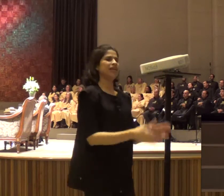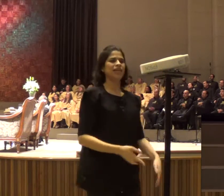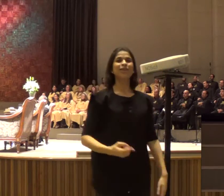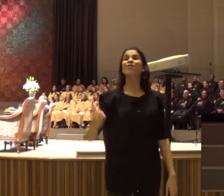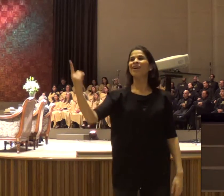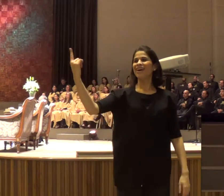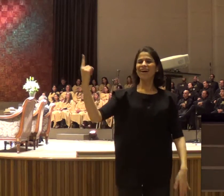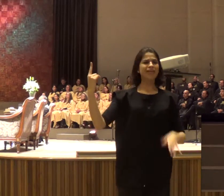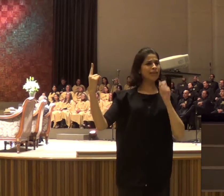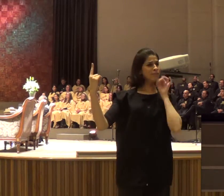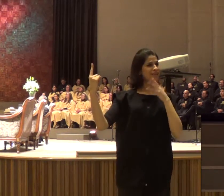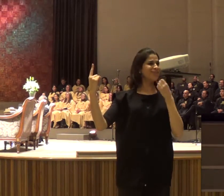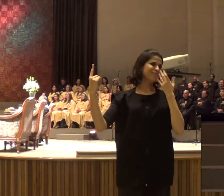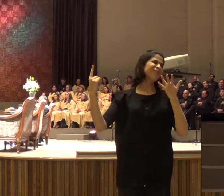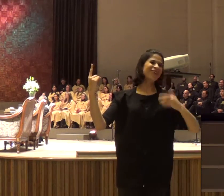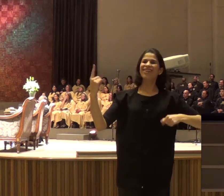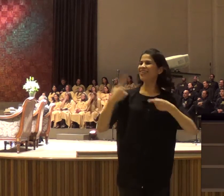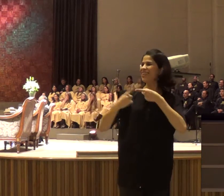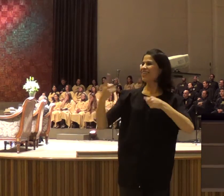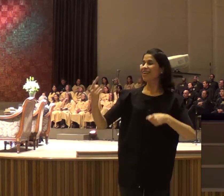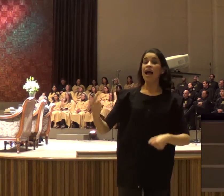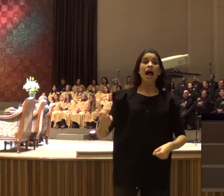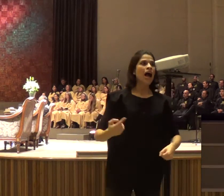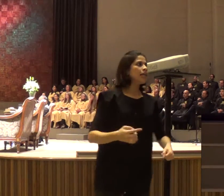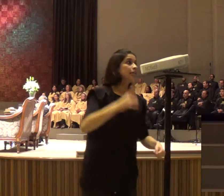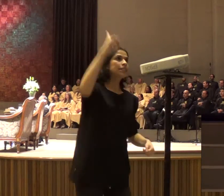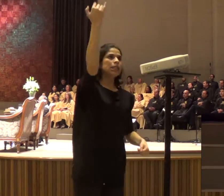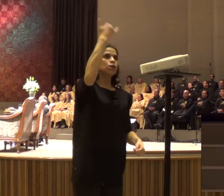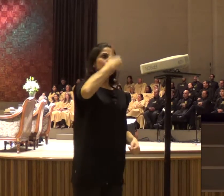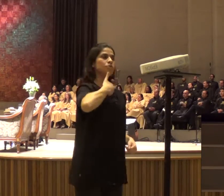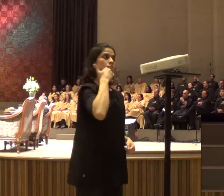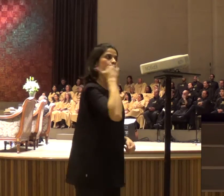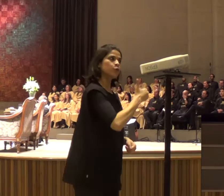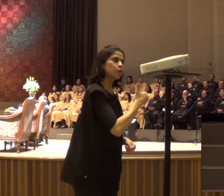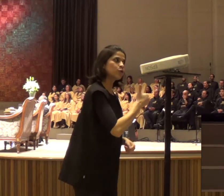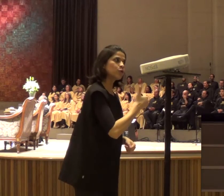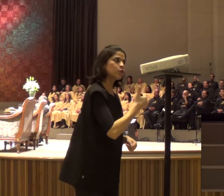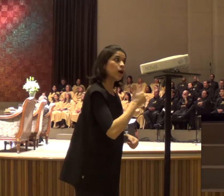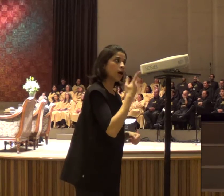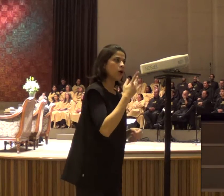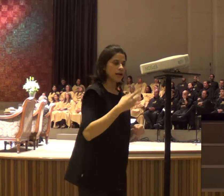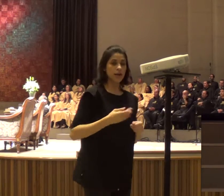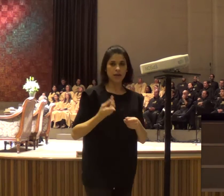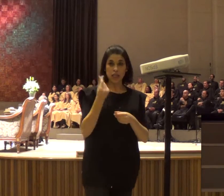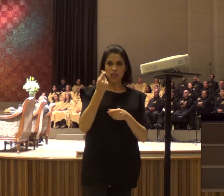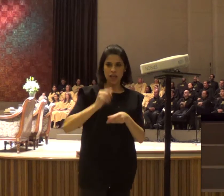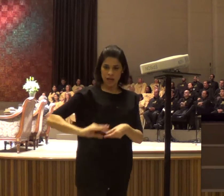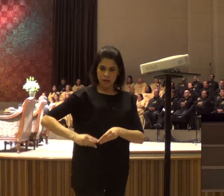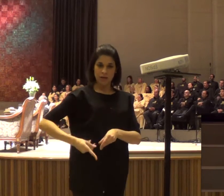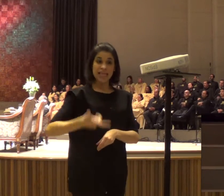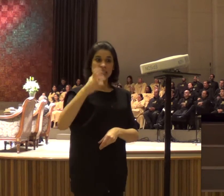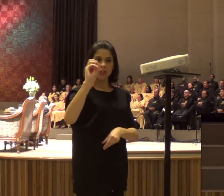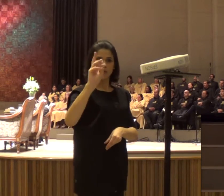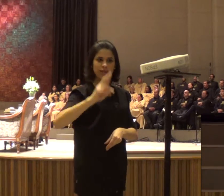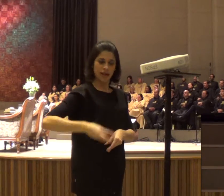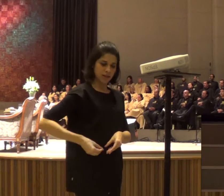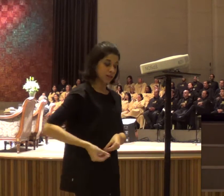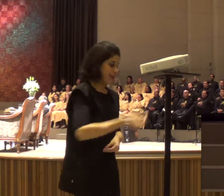benção meu irmão, que bom, porque, Deus me mandou fazer uma coisa, abriu a carteira dela, pegou uma nota de 50 reais, e colocou no meu bolso,